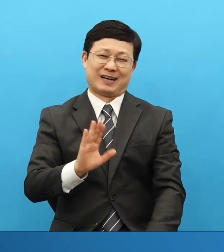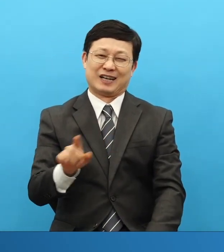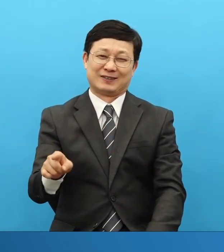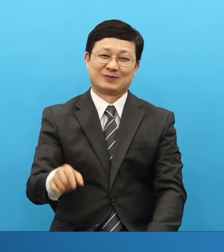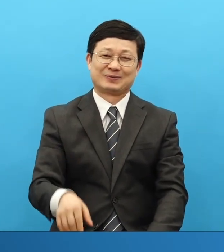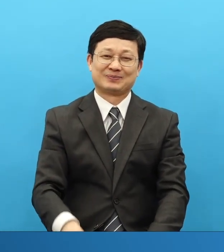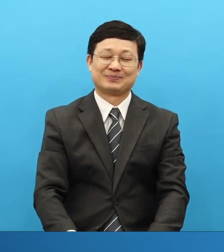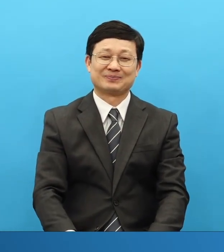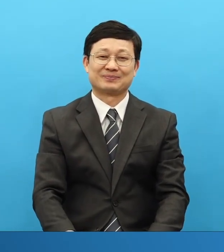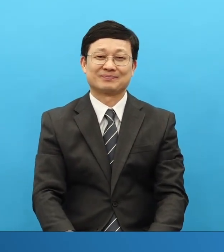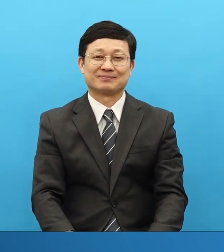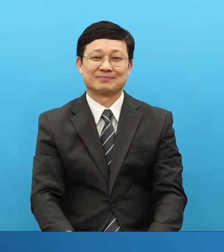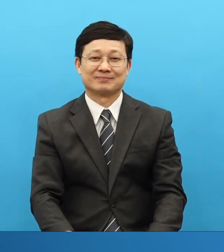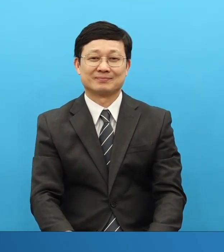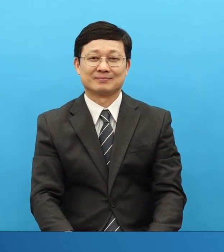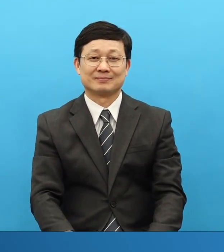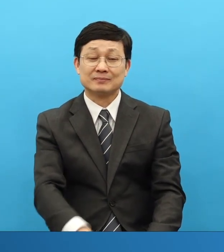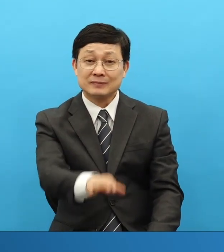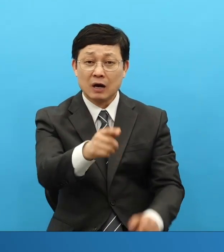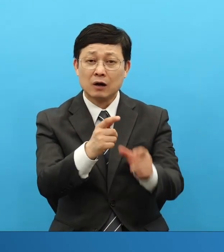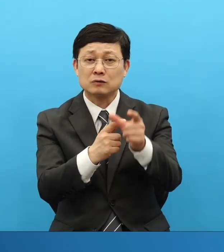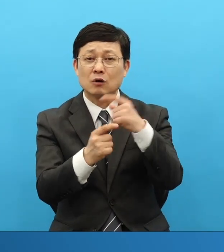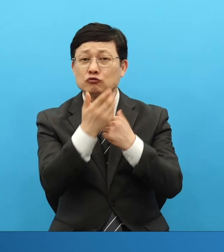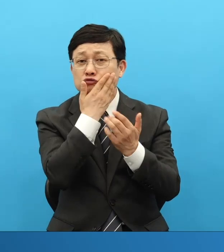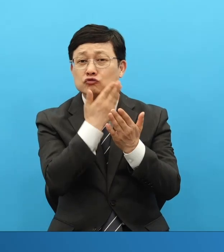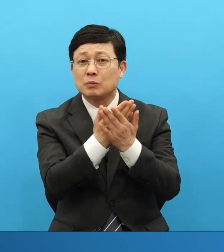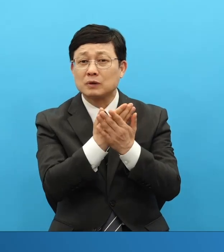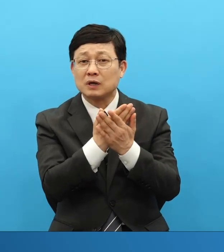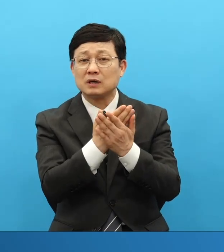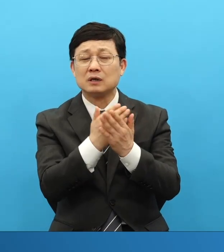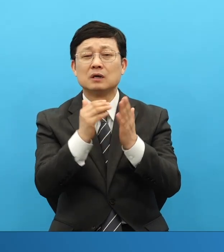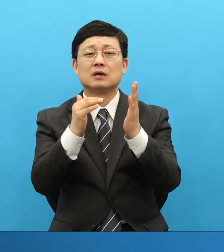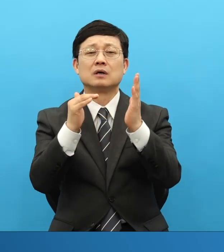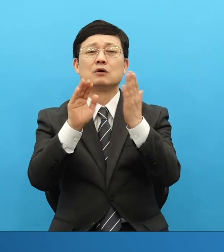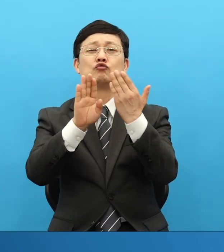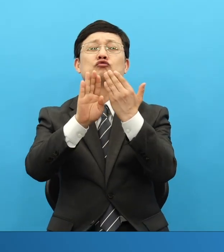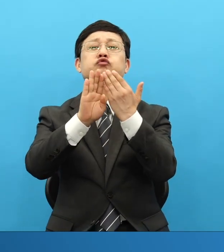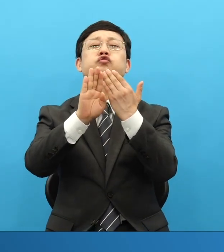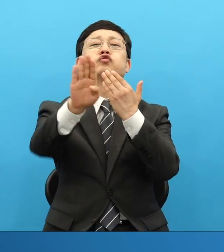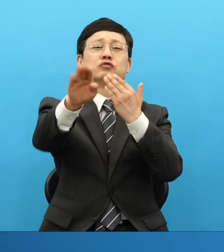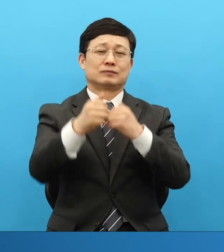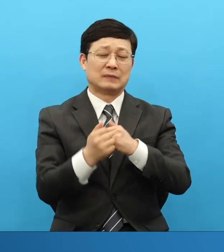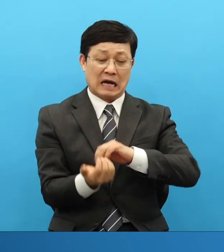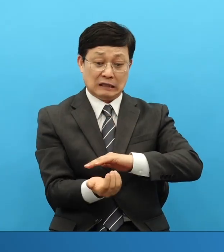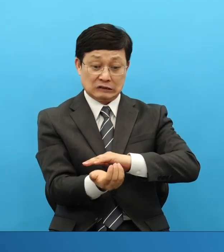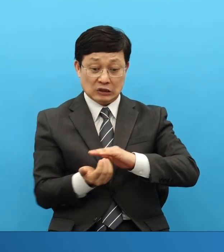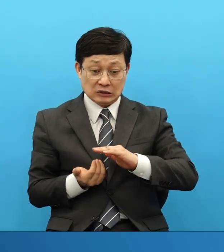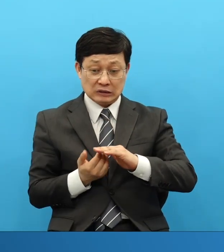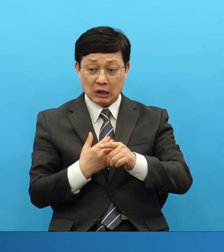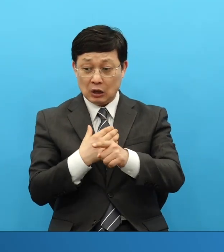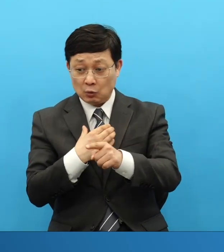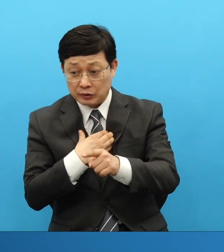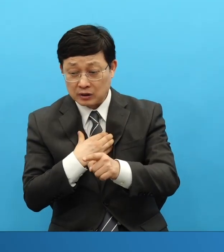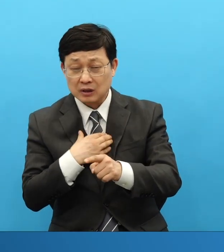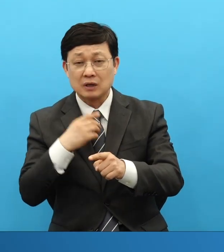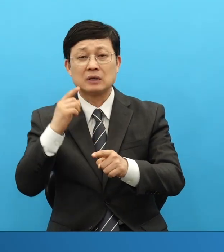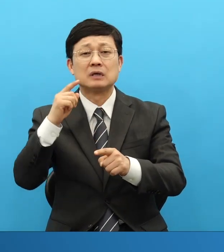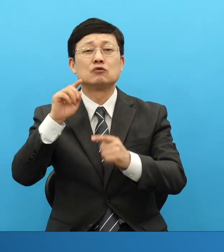더 중요한 것은 이후입니다. 자, 위기를 건너서